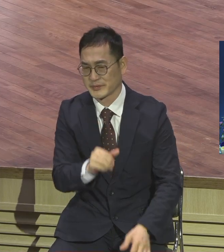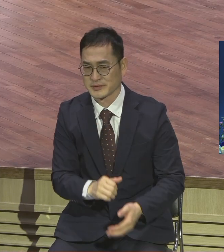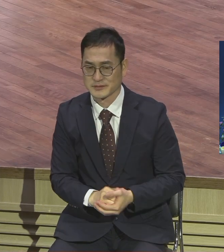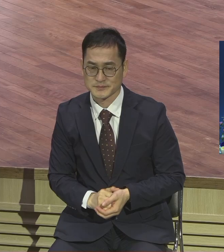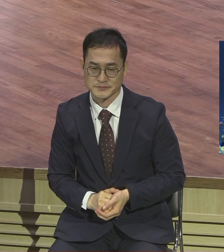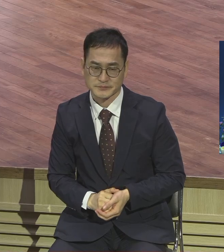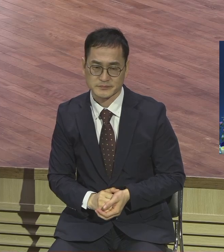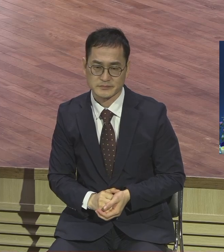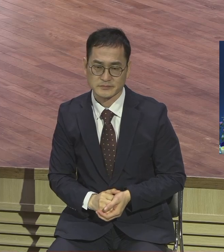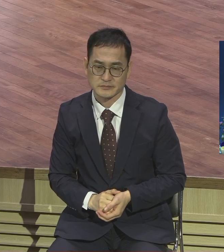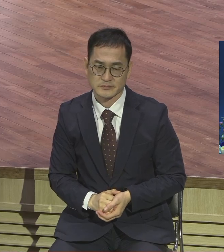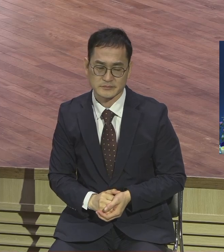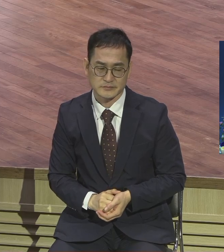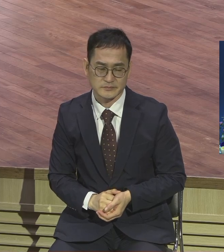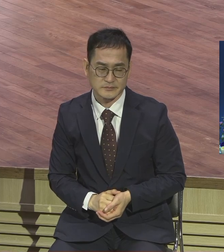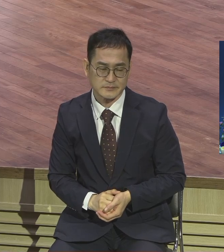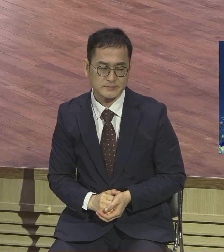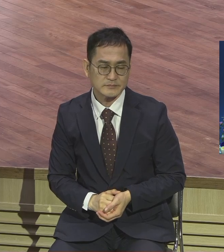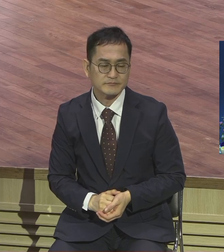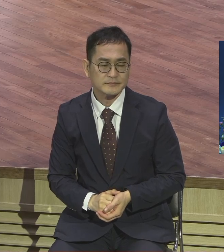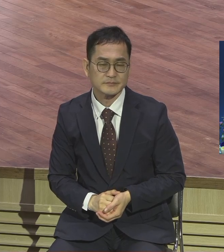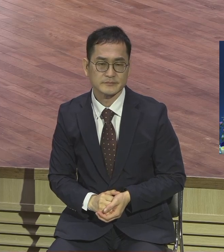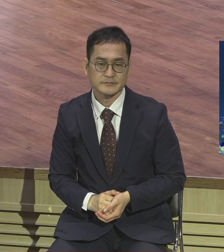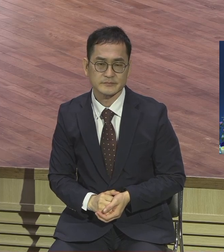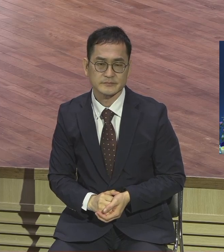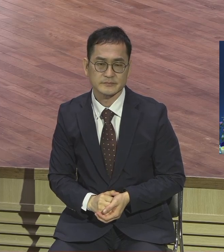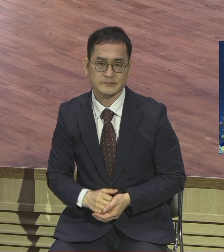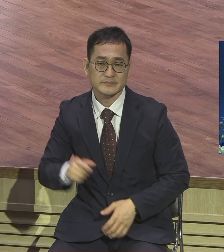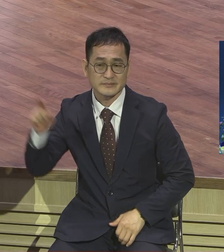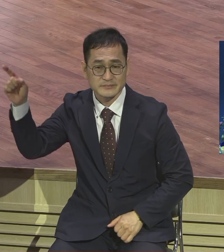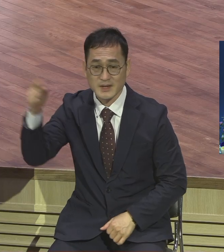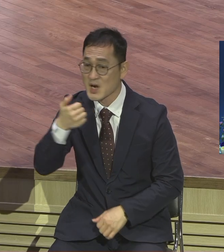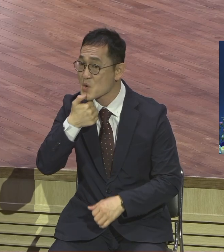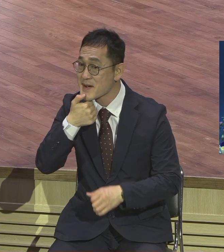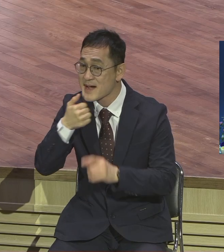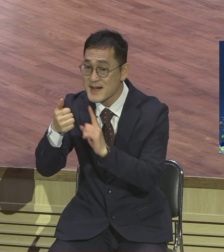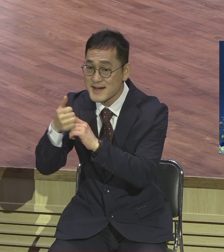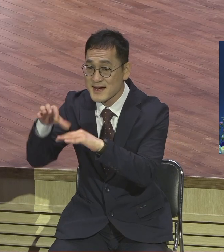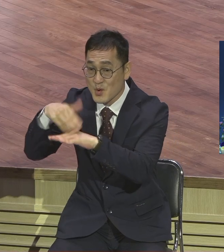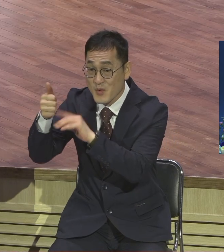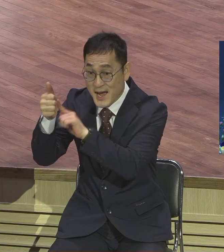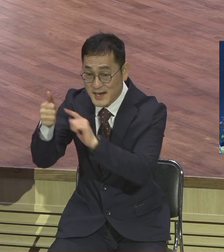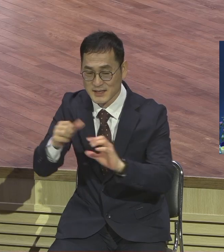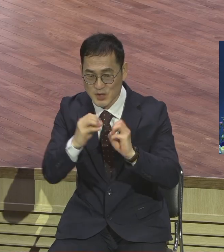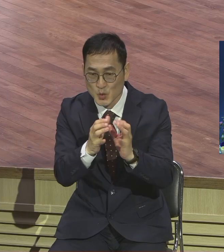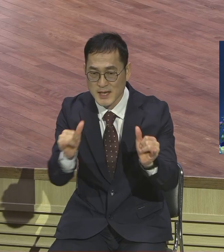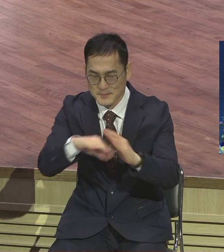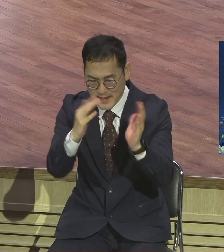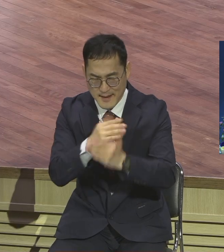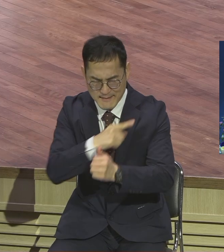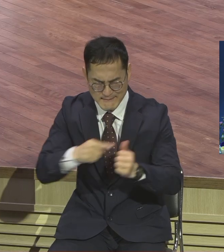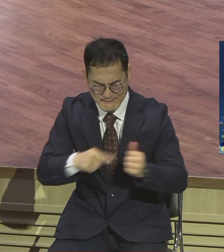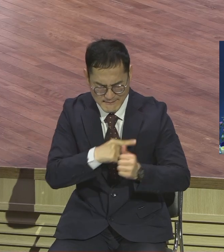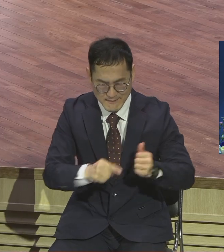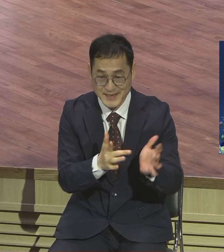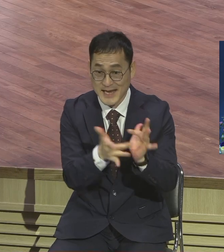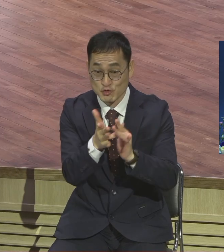그 권력 가지고 전도자들을 비뻐하고 죽이고 하나님을 감아보면서 그날 밤에 벌레 하나